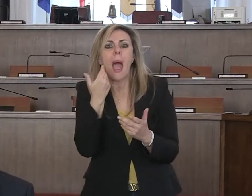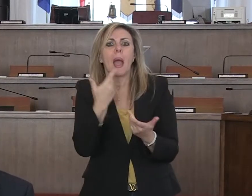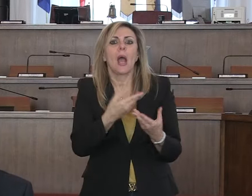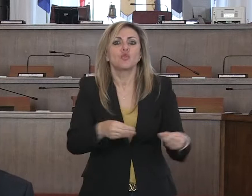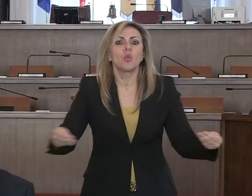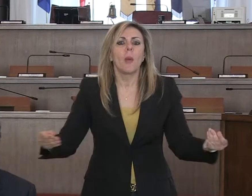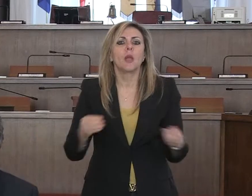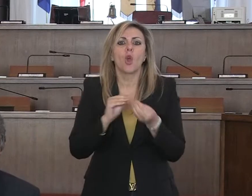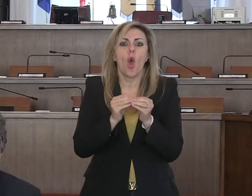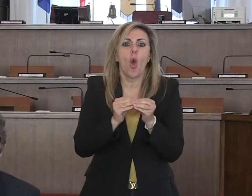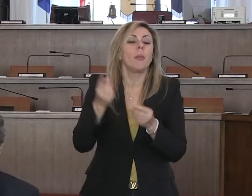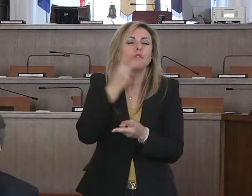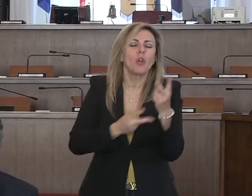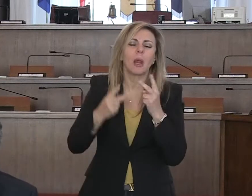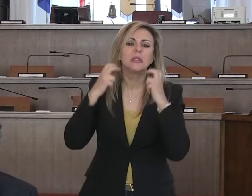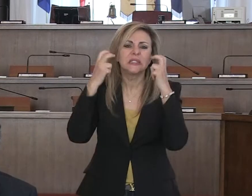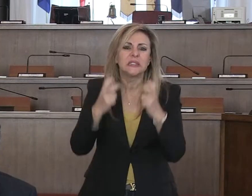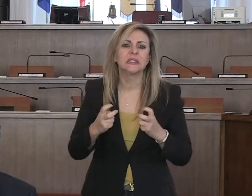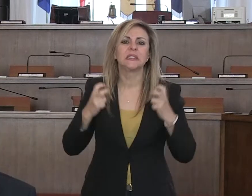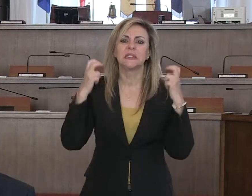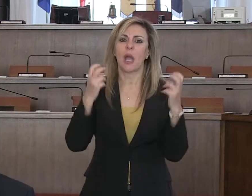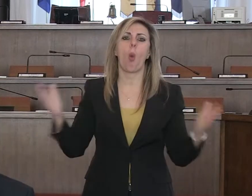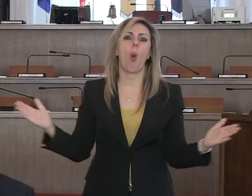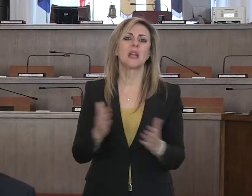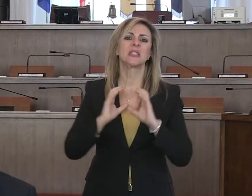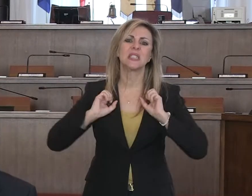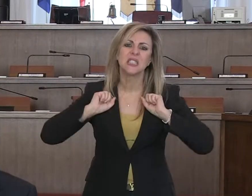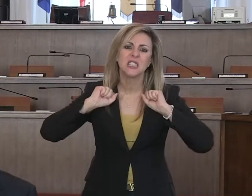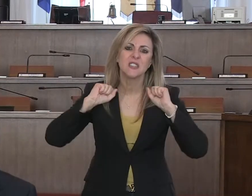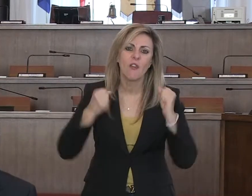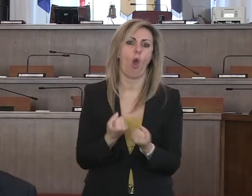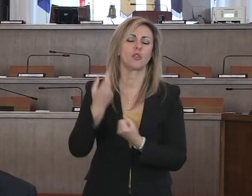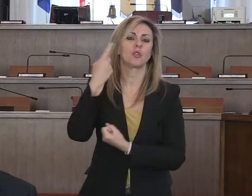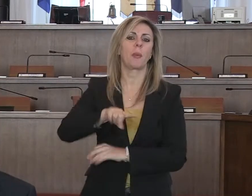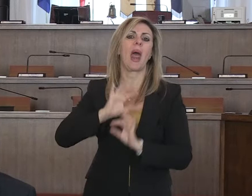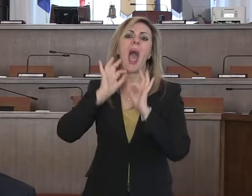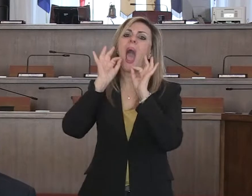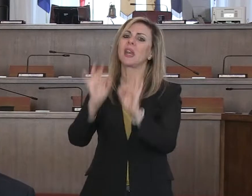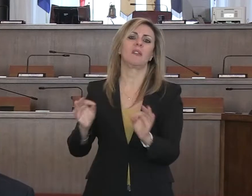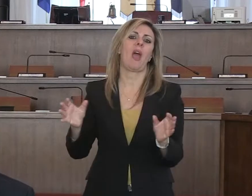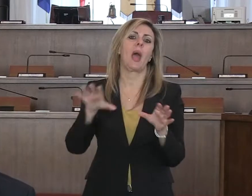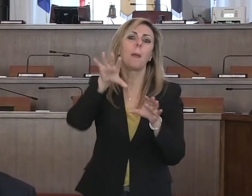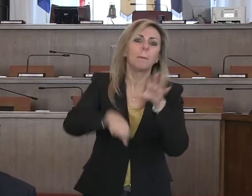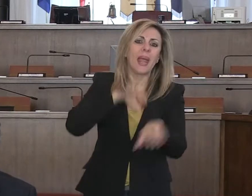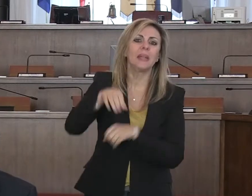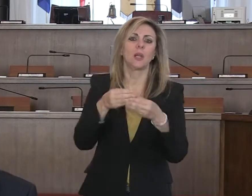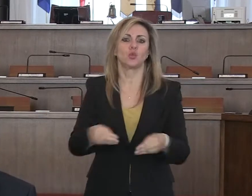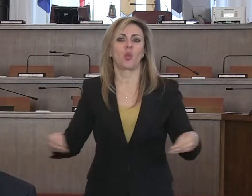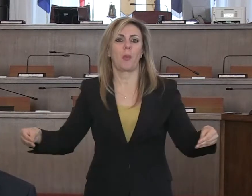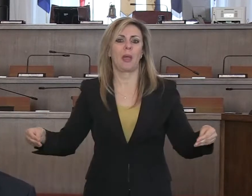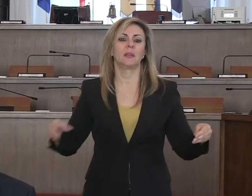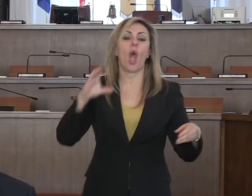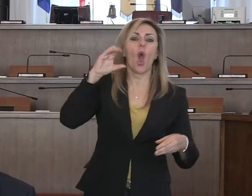Noi stiamo facendo di tutto, rivolgendosi a qualunque mercato, non solo non ci affidiamo soltanto alla